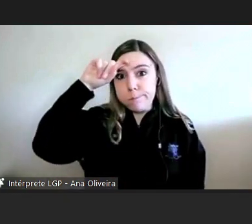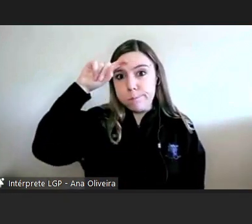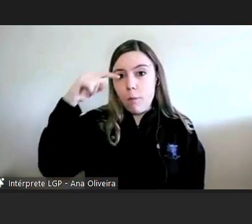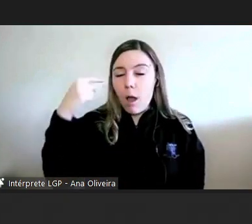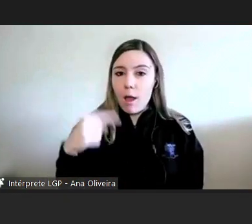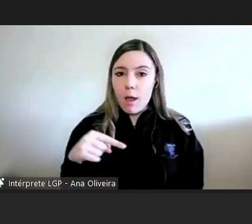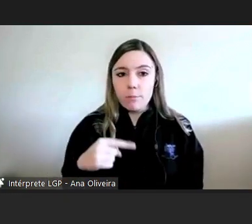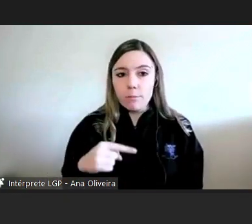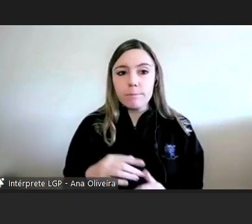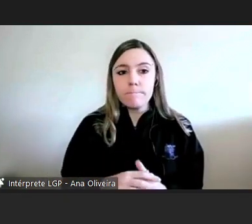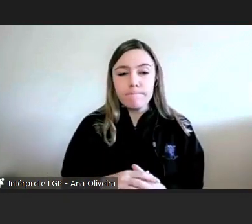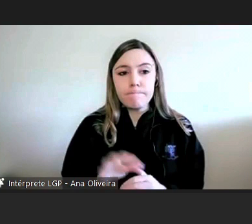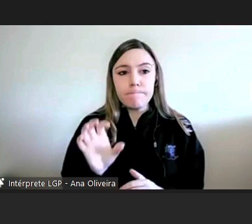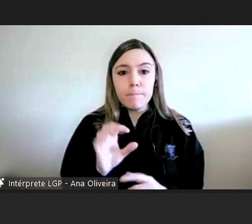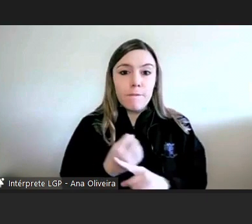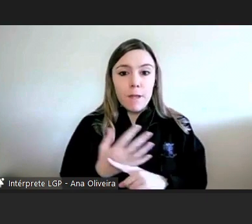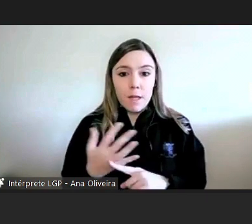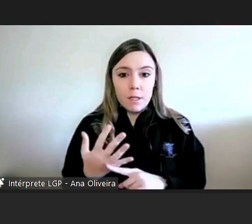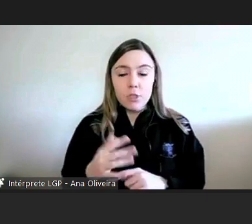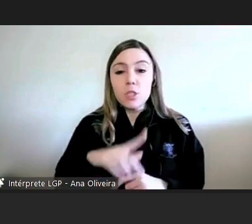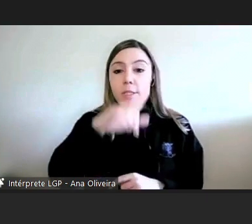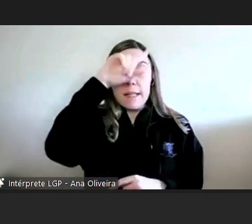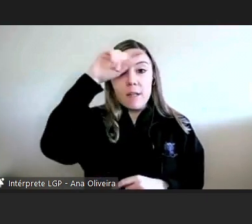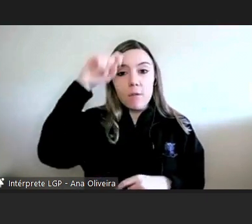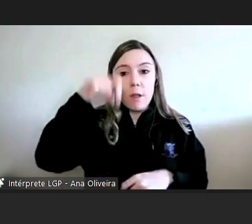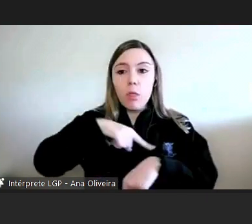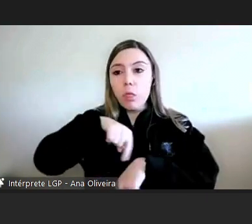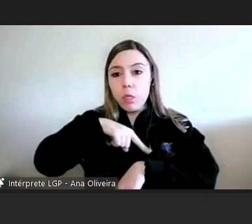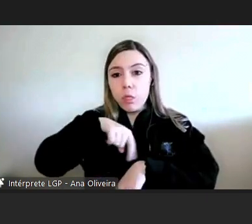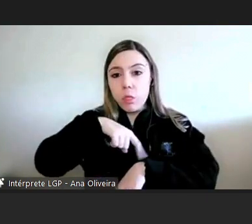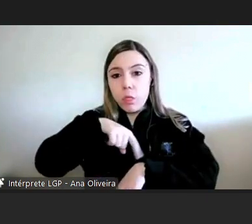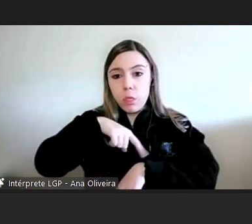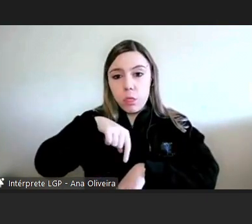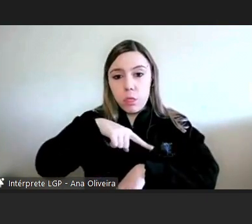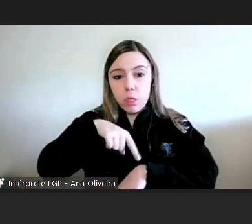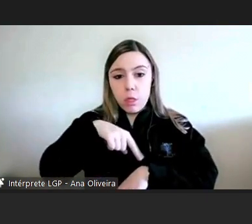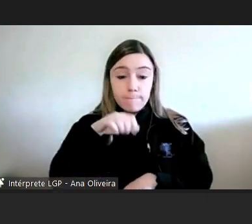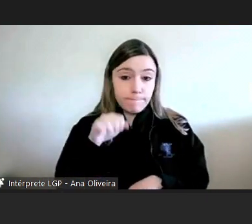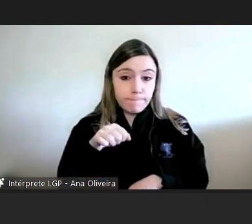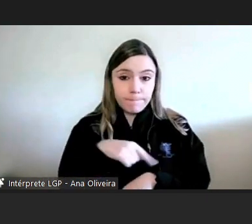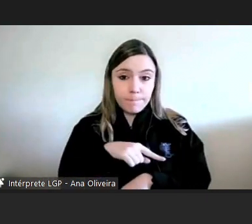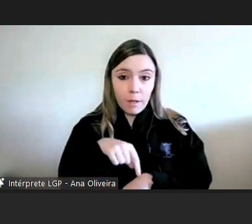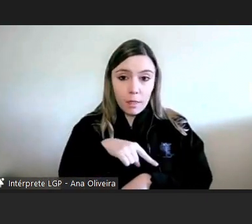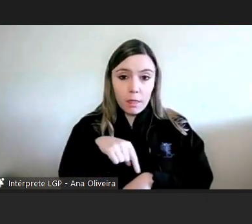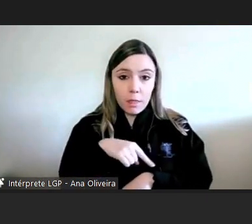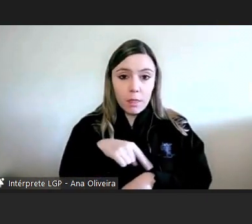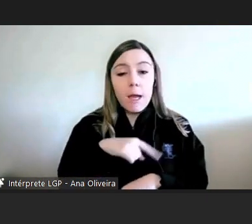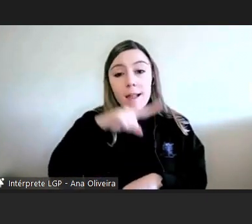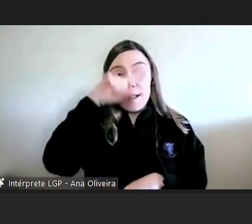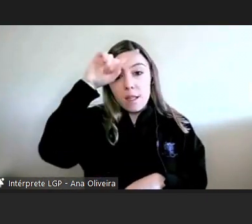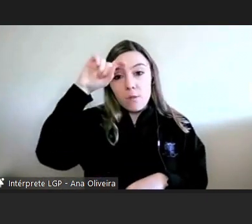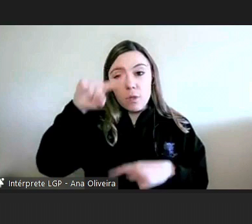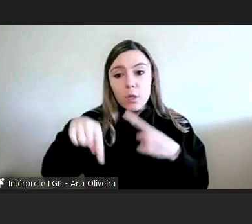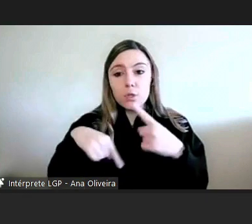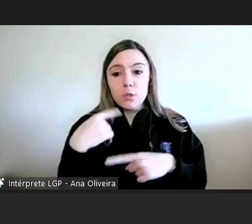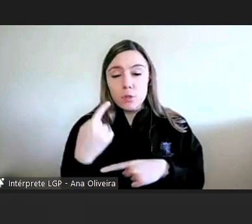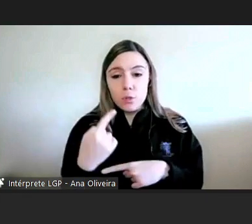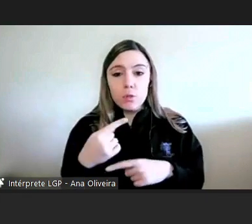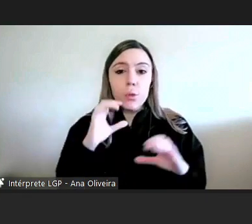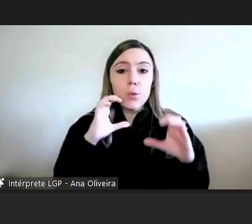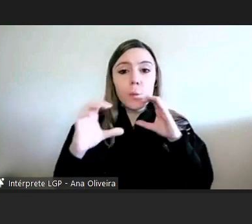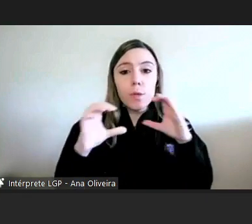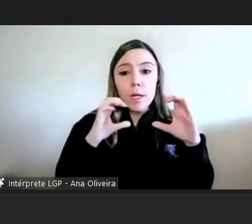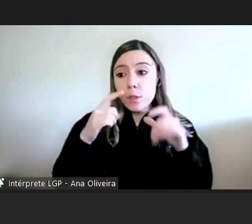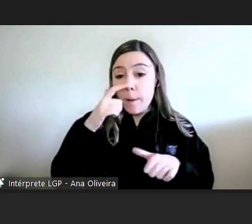níveis dificuldades de morosidade pura e simples morosidade dificuldades de comunicação com o